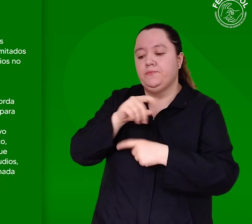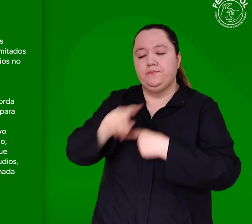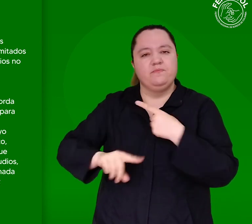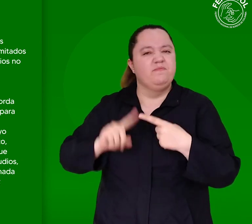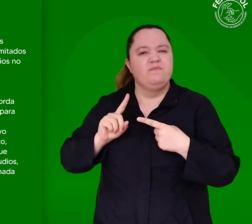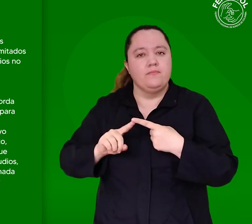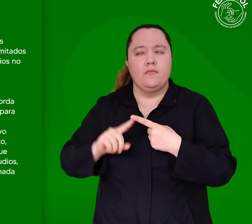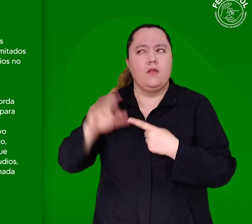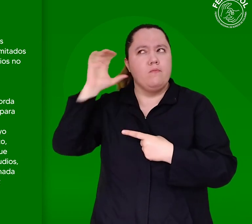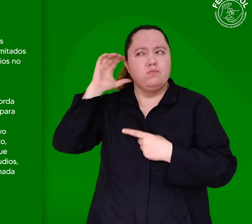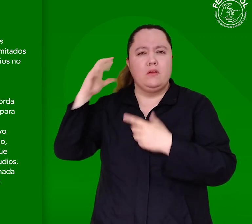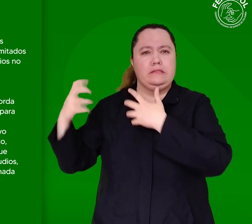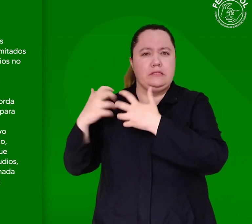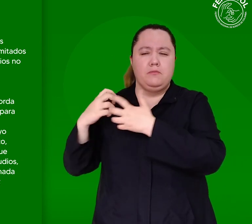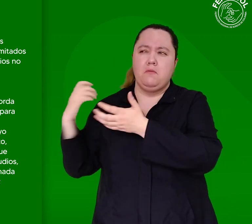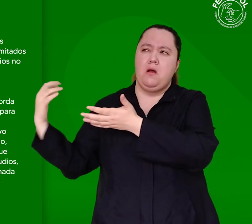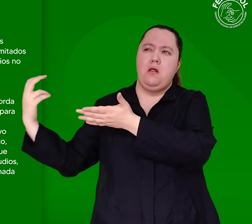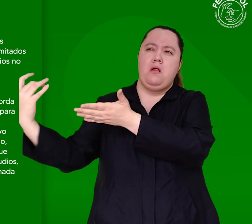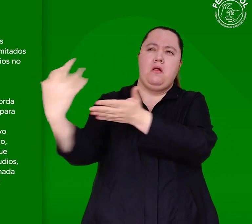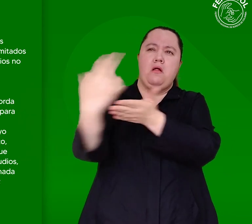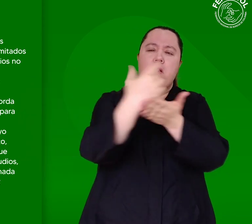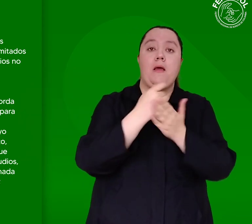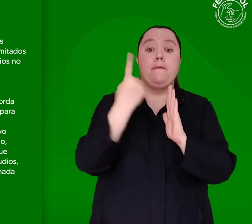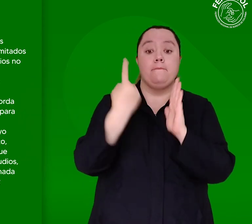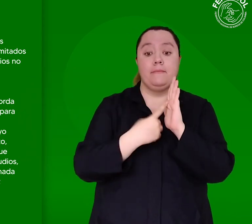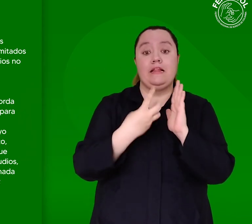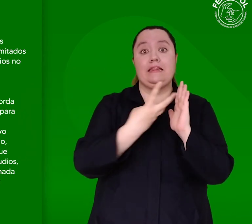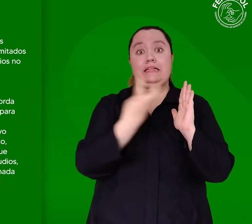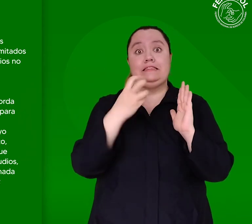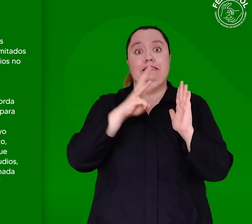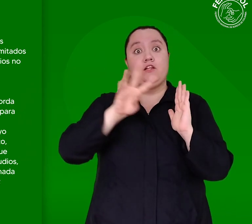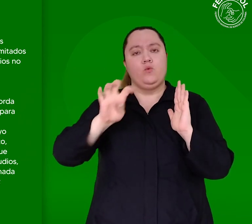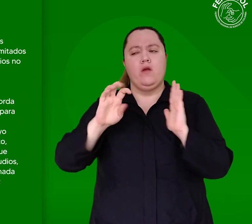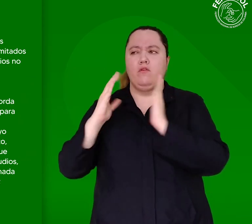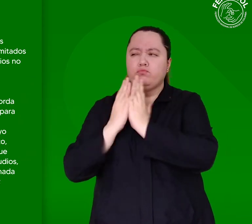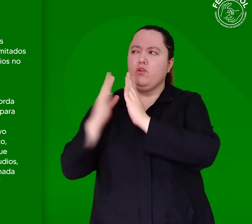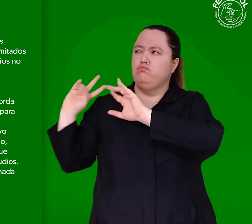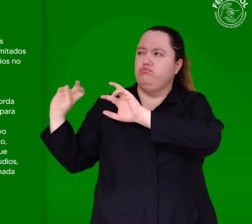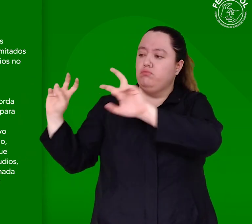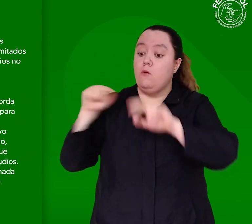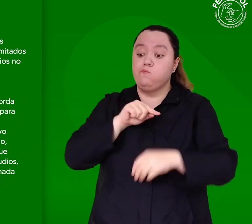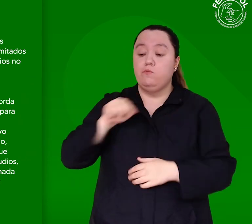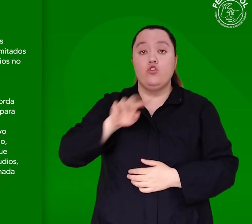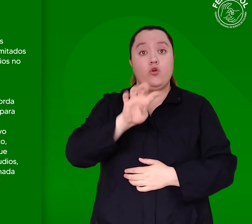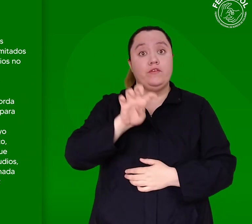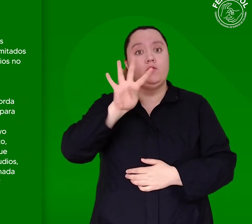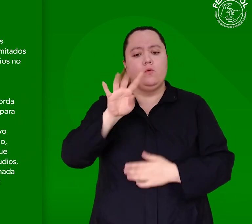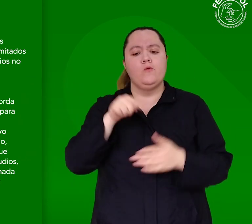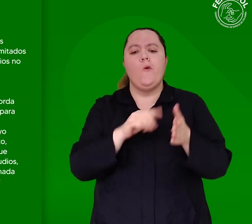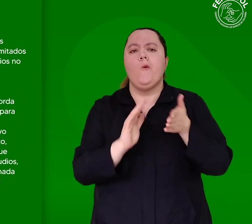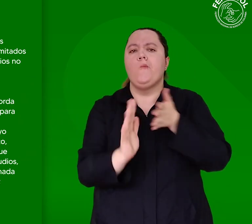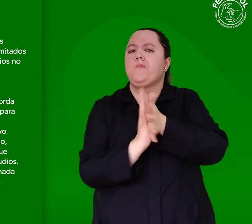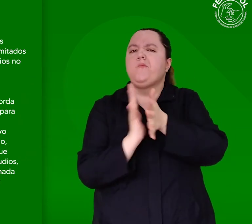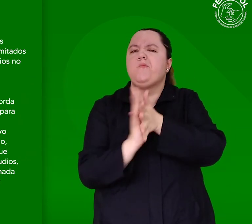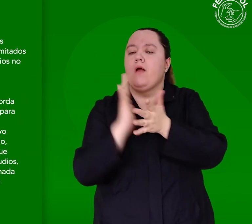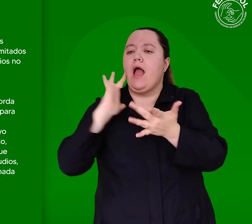una revisión sistemática de 1.339 estudios, de los cuales 94 incluían información